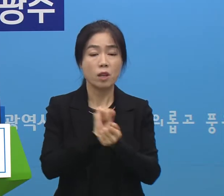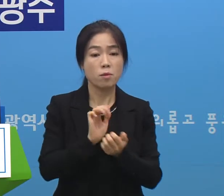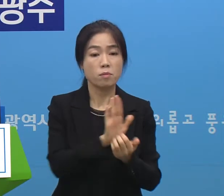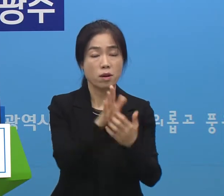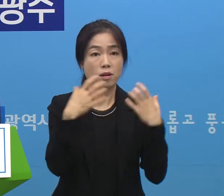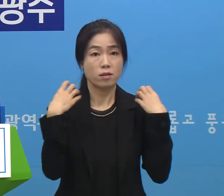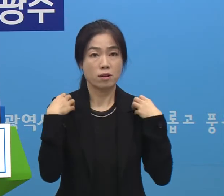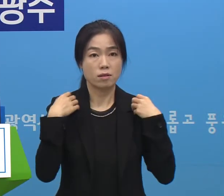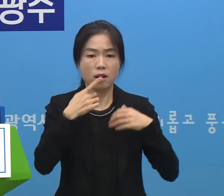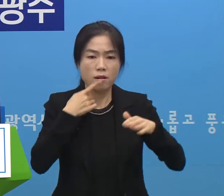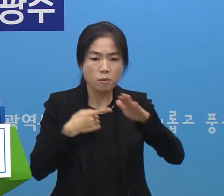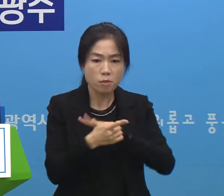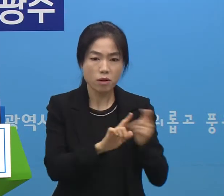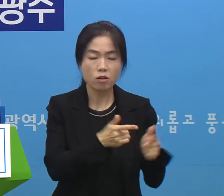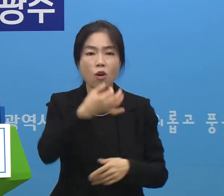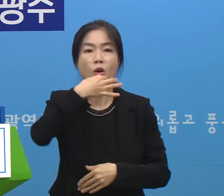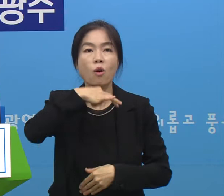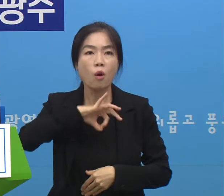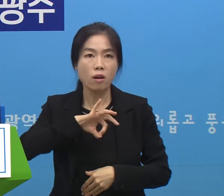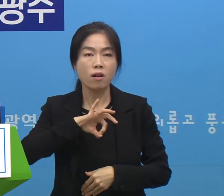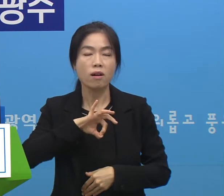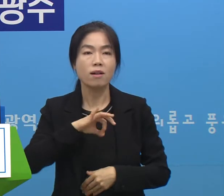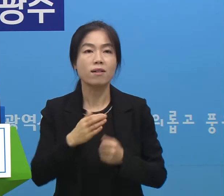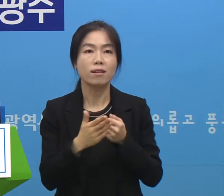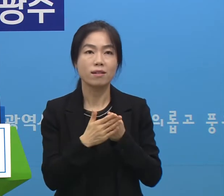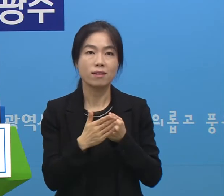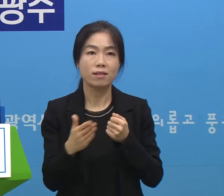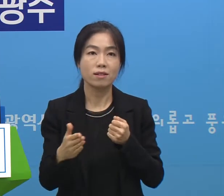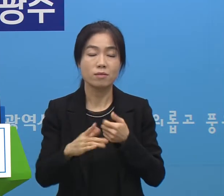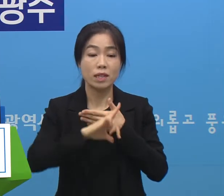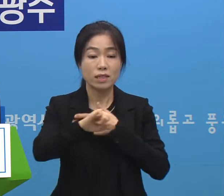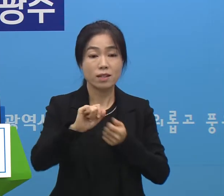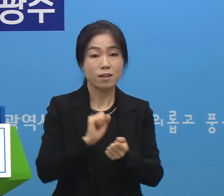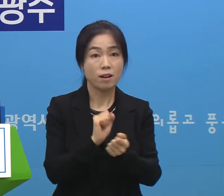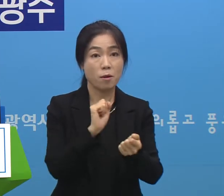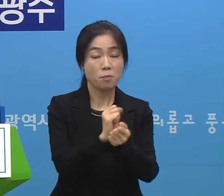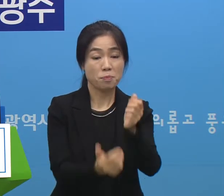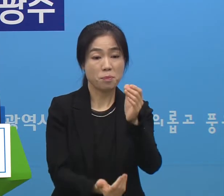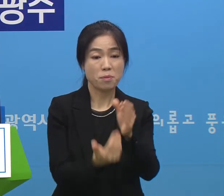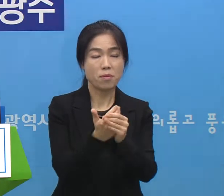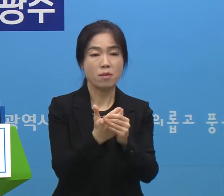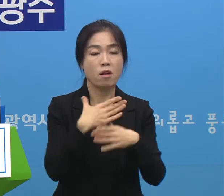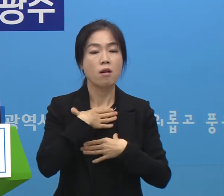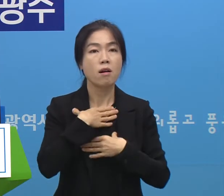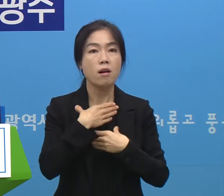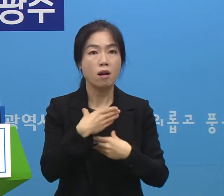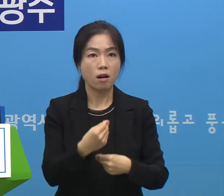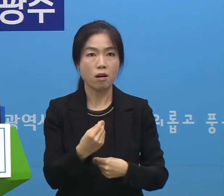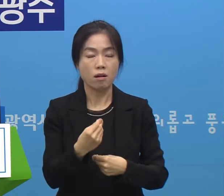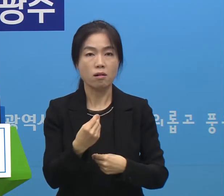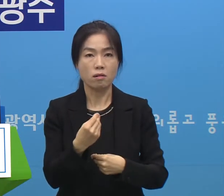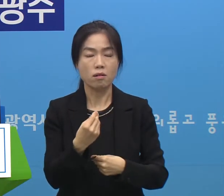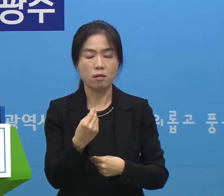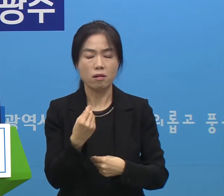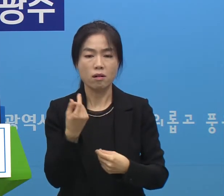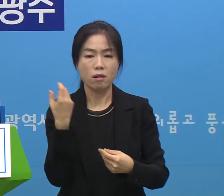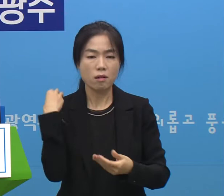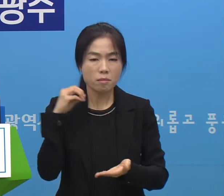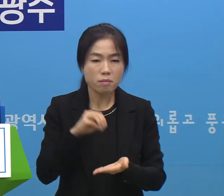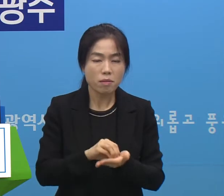당국의 조치들이 효과를 발휘하면서 지역감염 사태가 안정을 되찾아가고 있으나